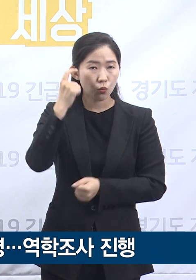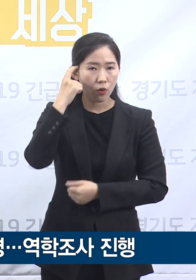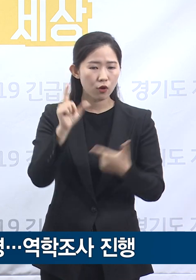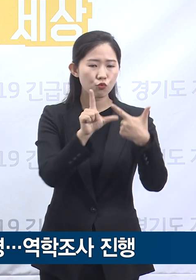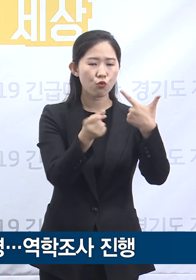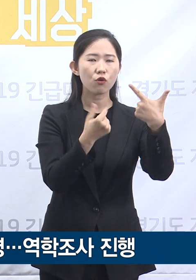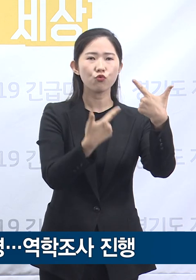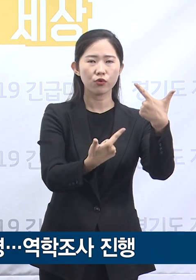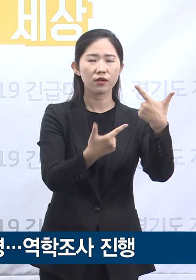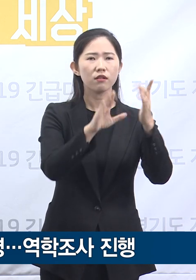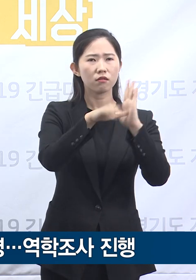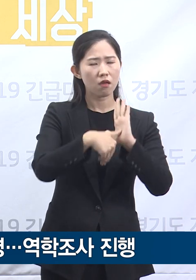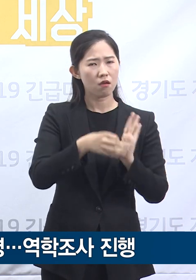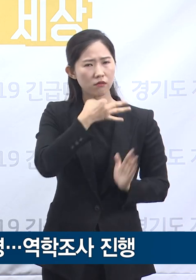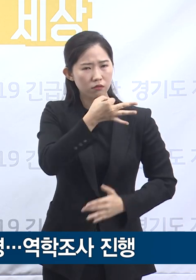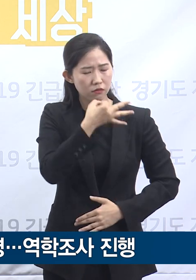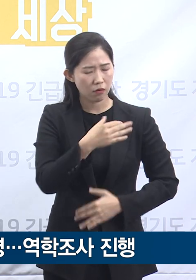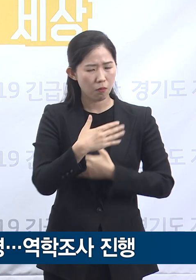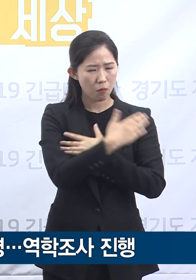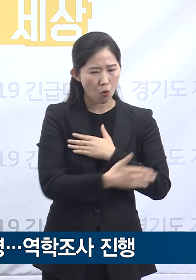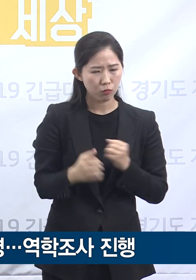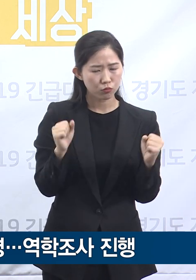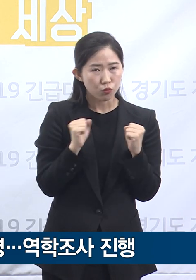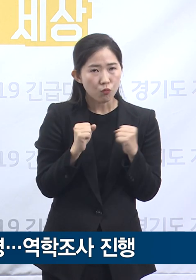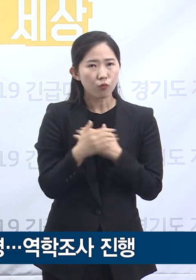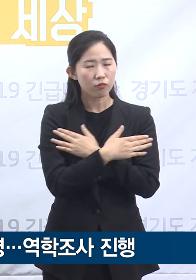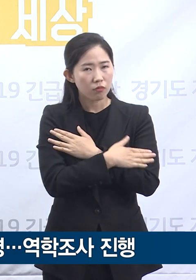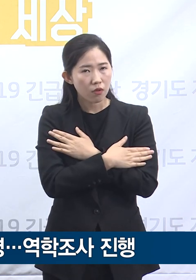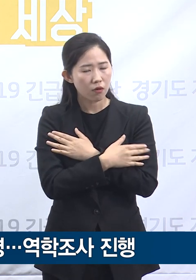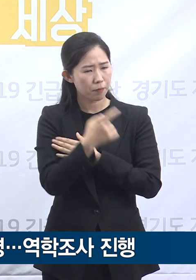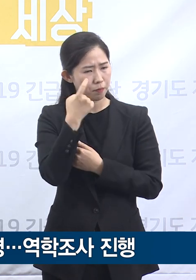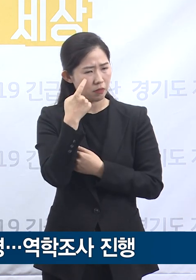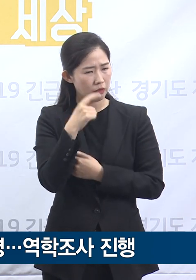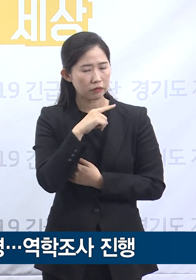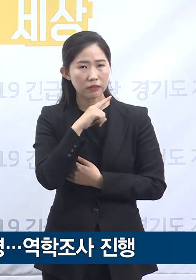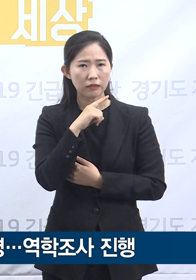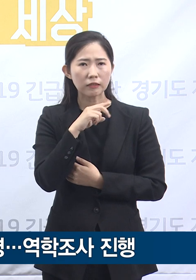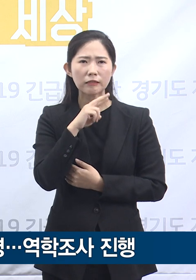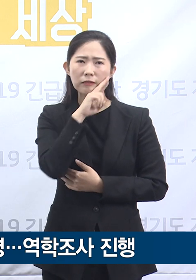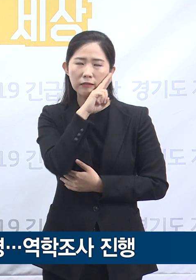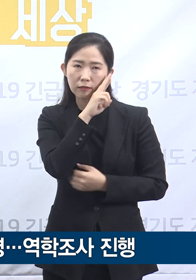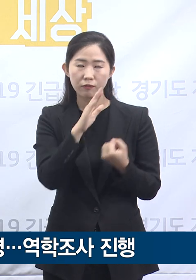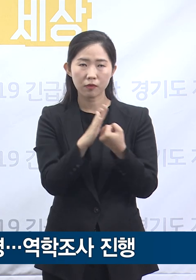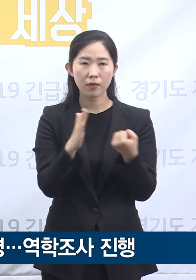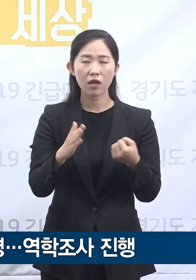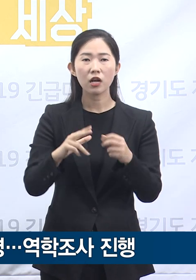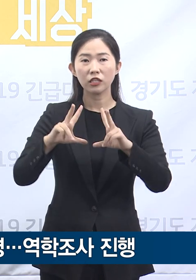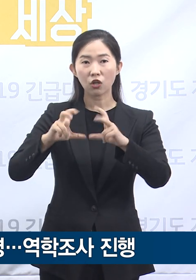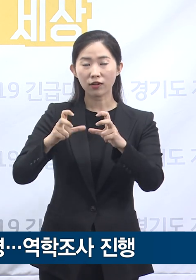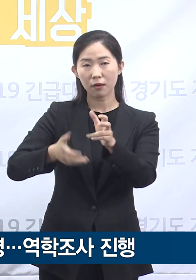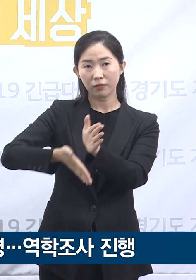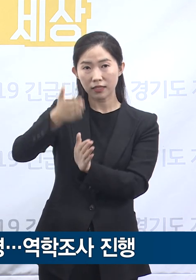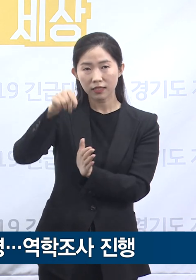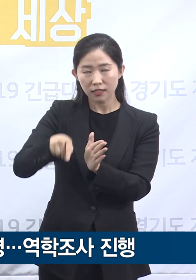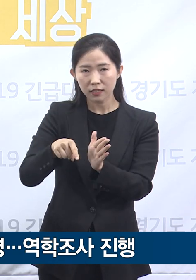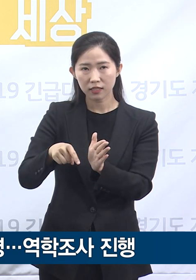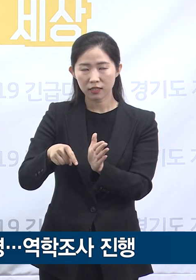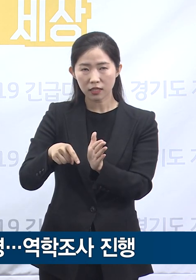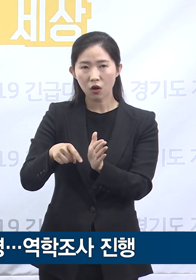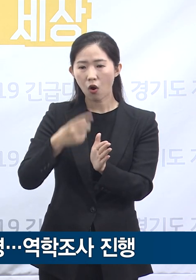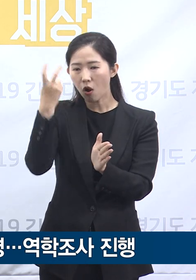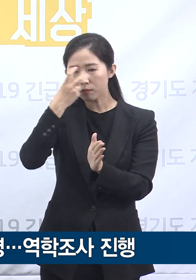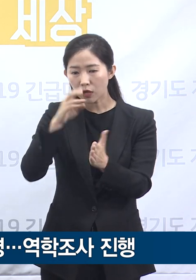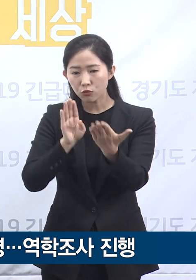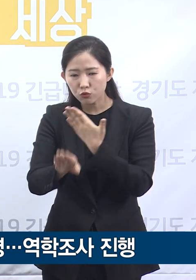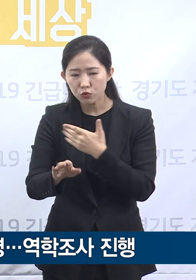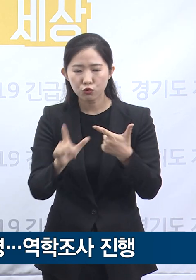6일부터 기침 및 오한 등 증상이 발현되어 성남시 수정구 소재 선별진료소에서 진단검사 후 6월 9일